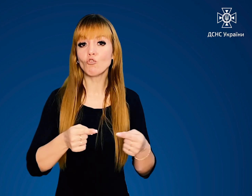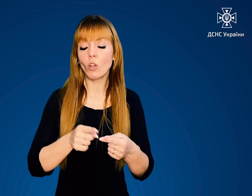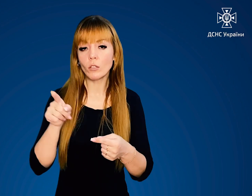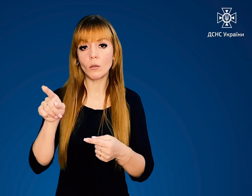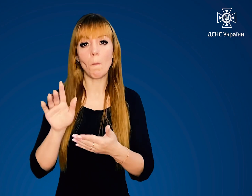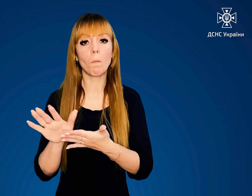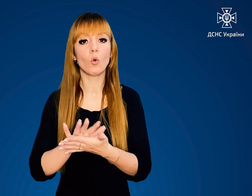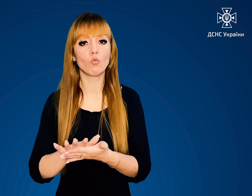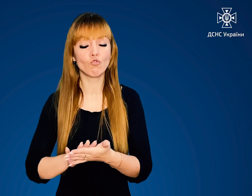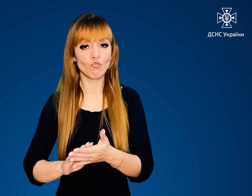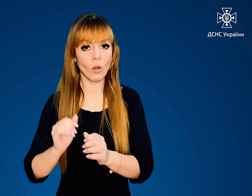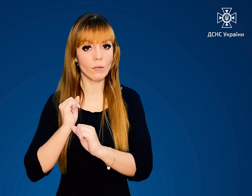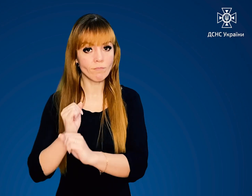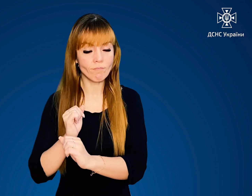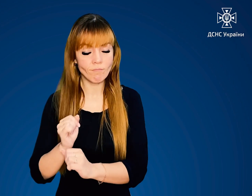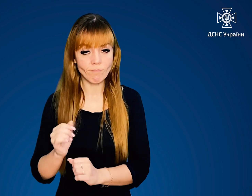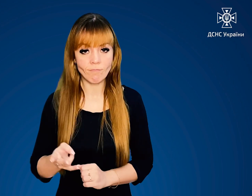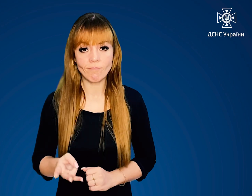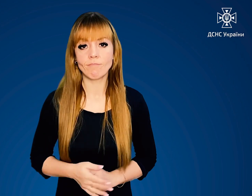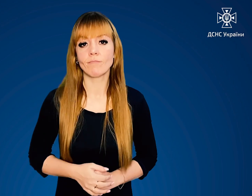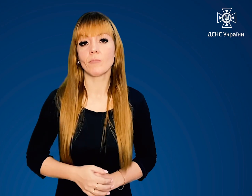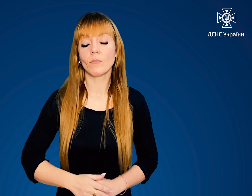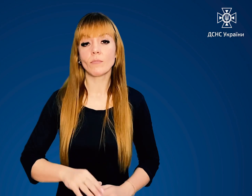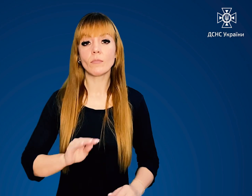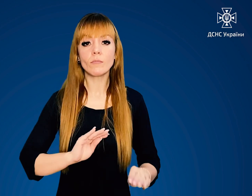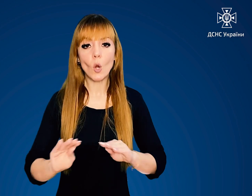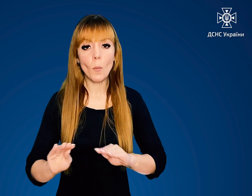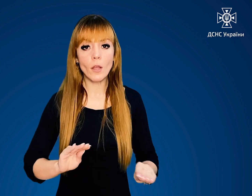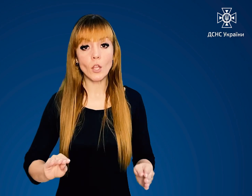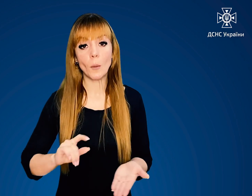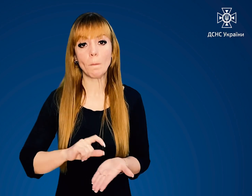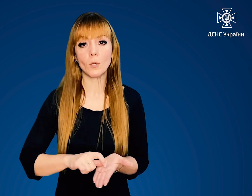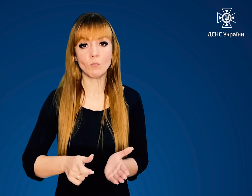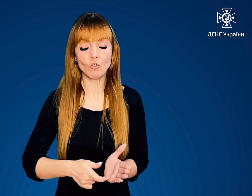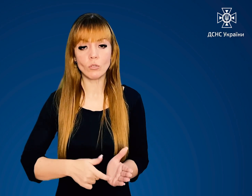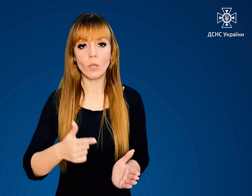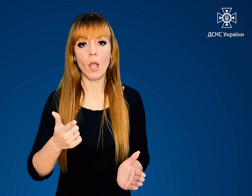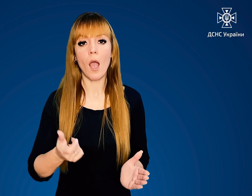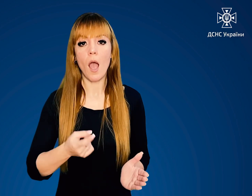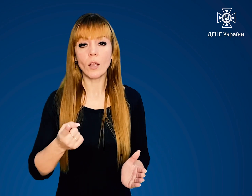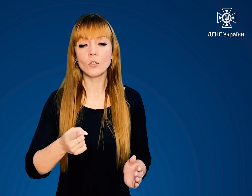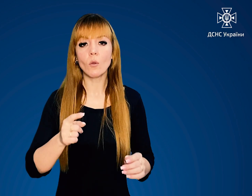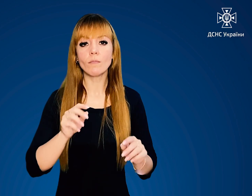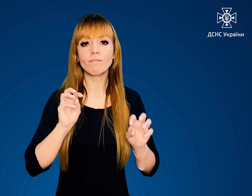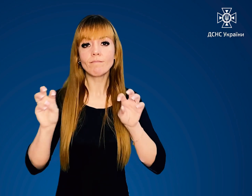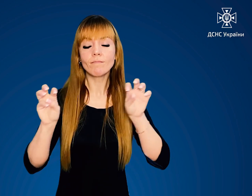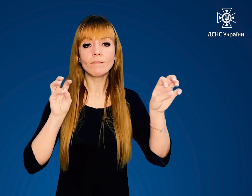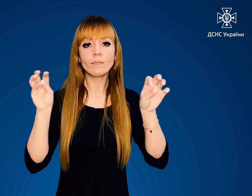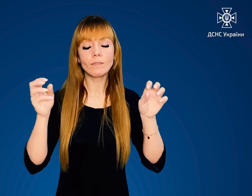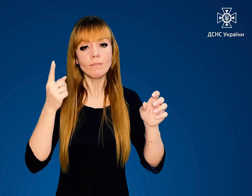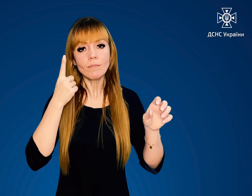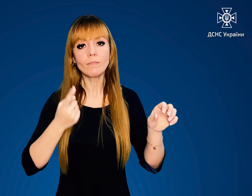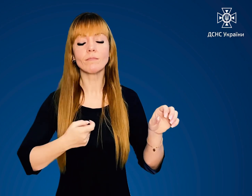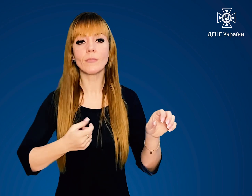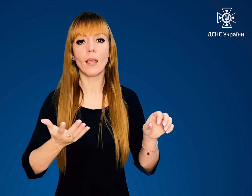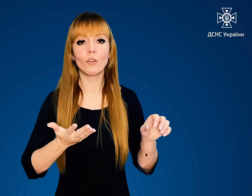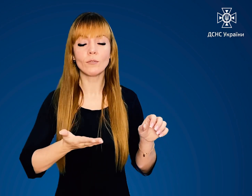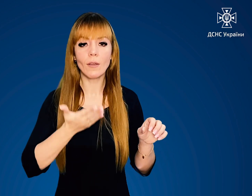Своєчасно прочищайте їх Обладнайте приміщення газовими аналізаторами або